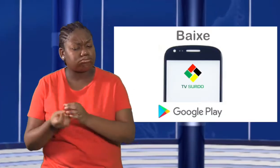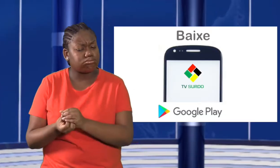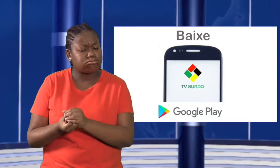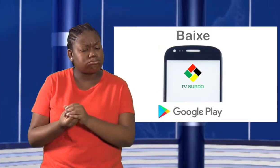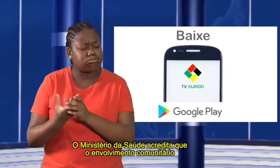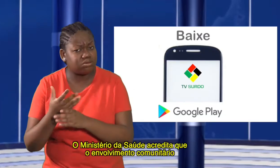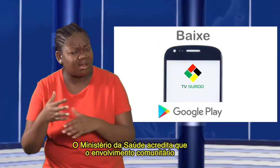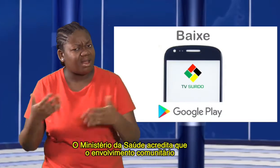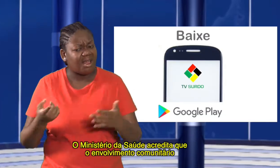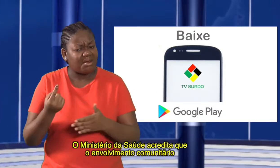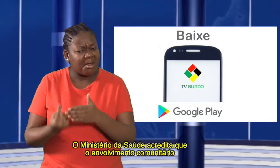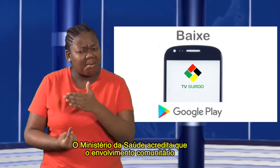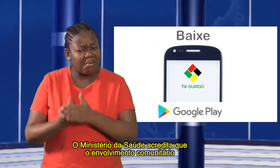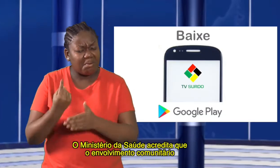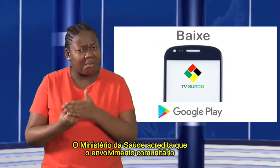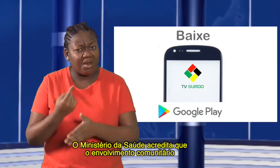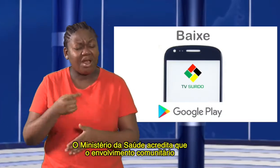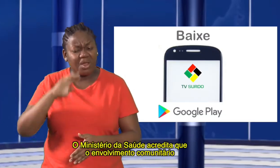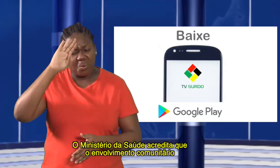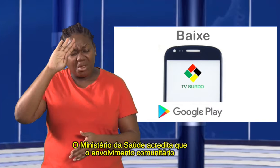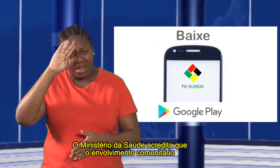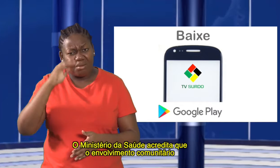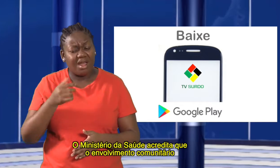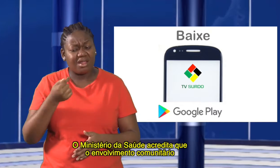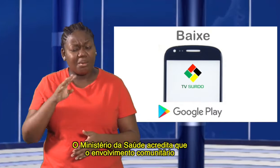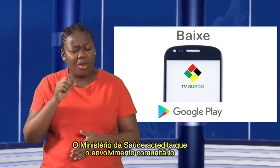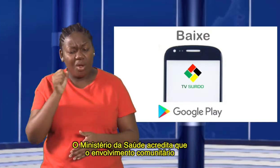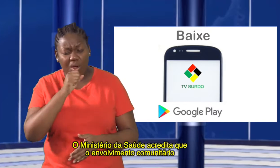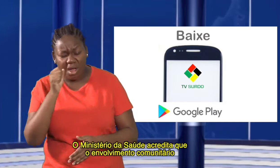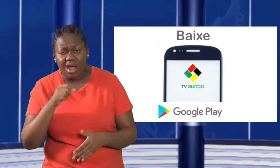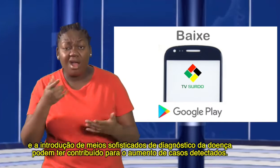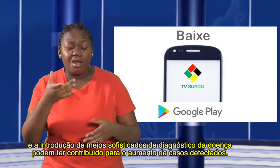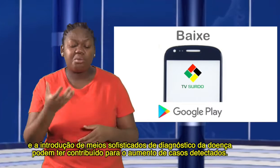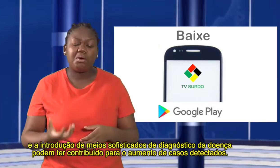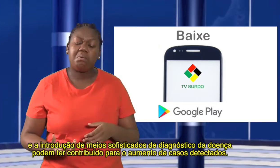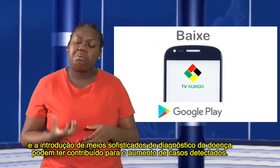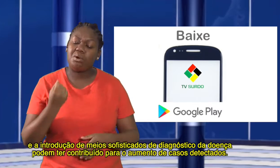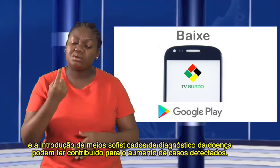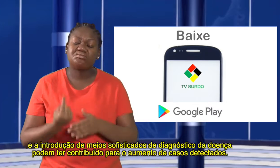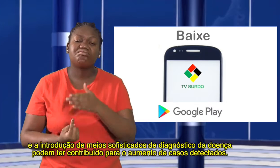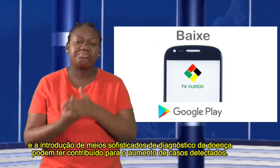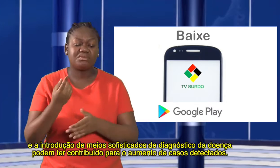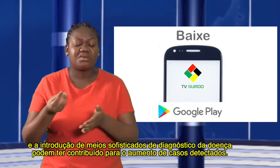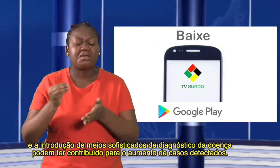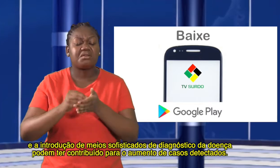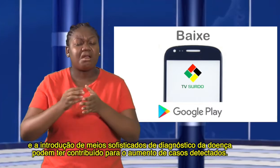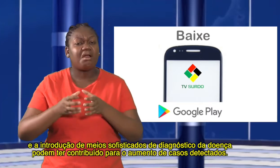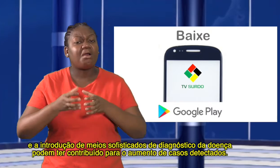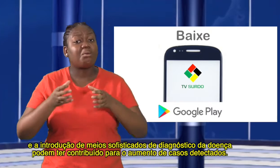O Ministério da Saúde acredita que o envolvimento comunitário e a introdução de meios sofisticados de diagnóstico da doença